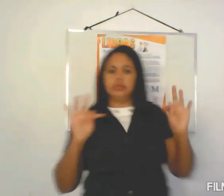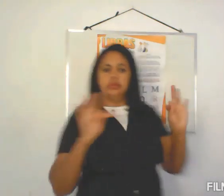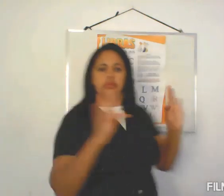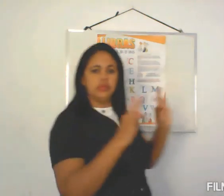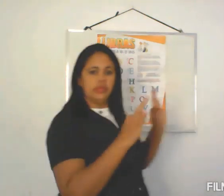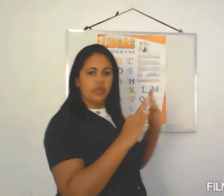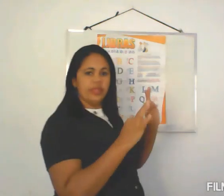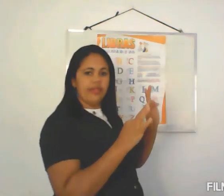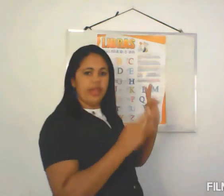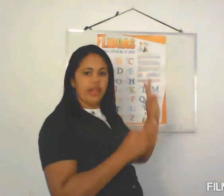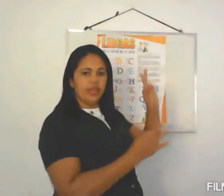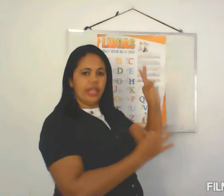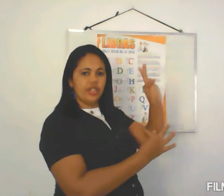Vou observar aí o T, gente.